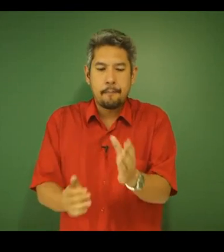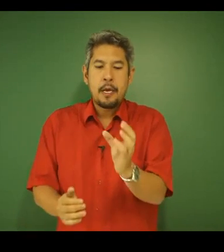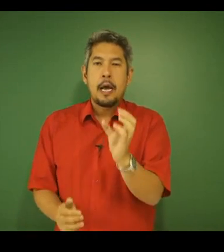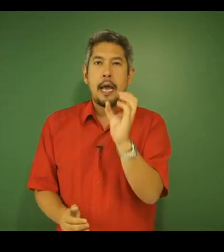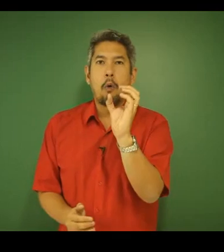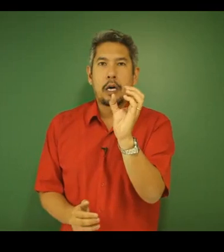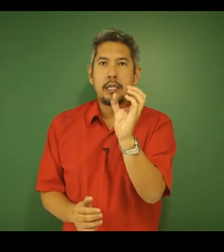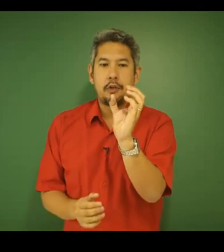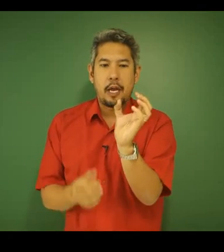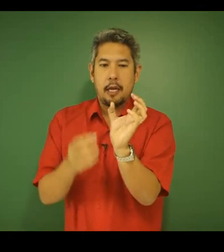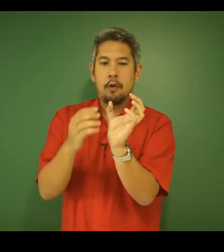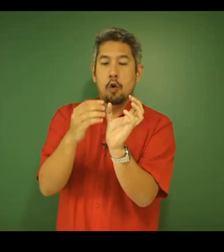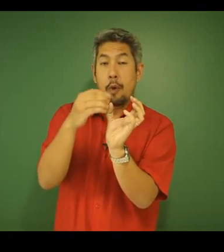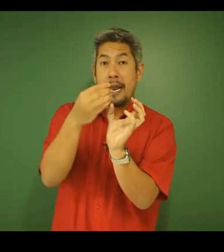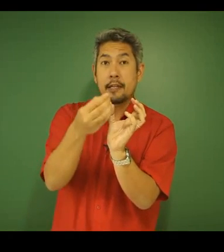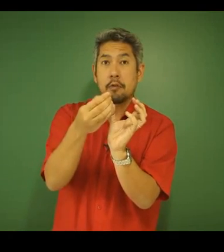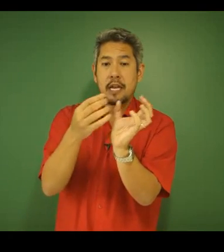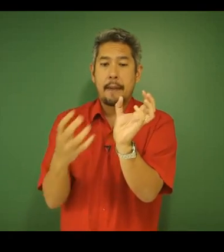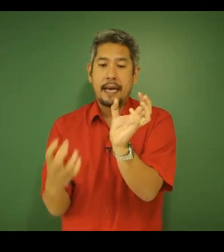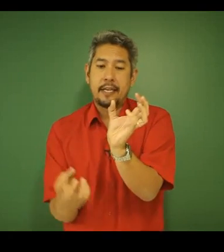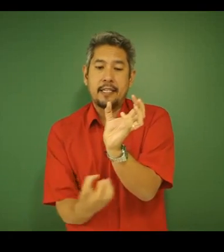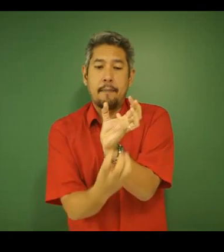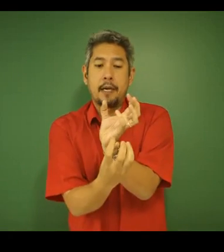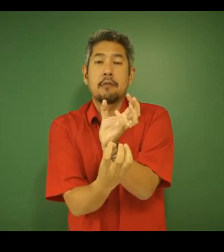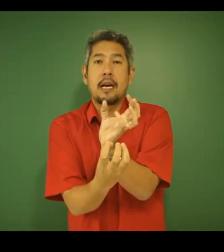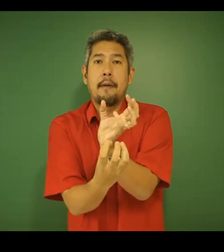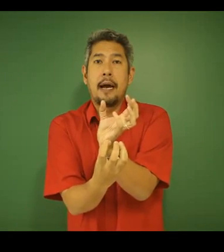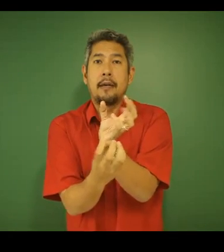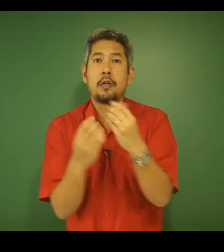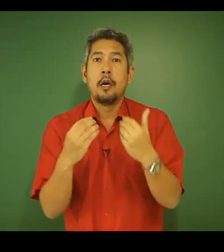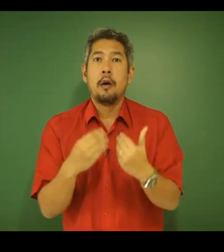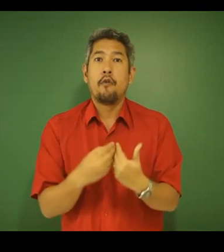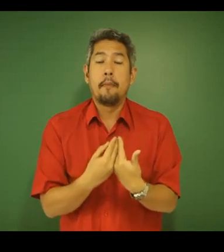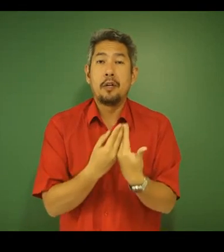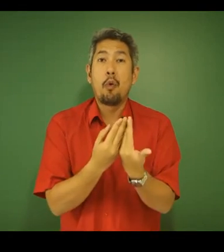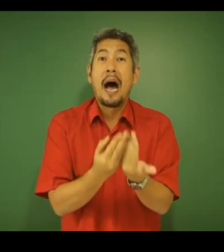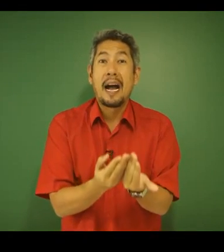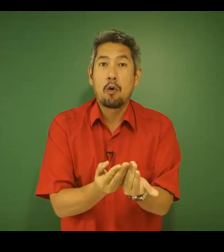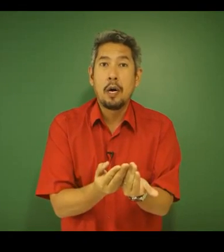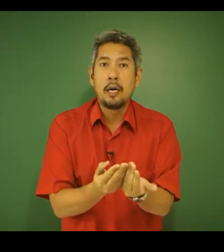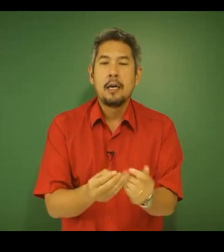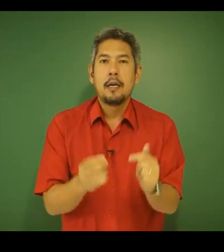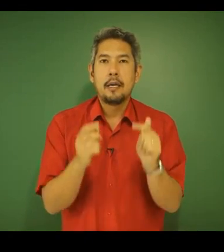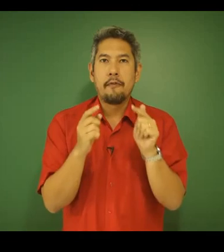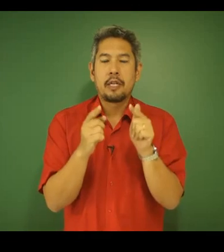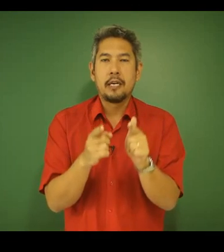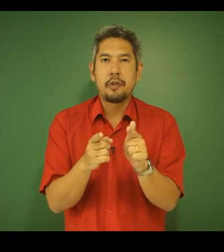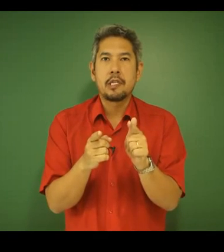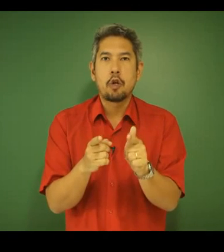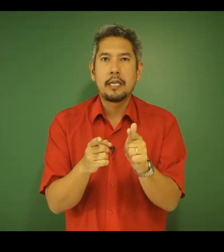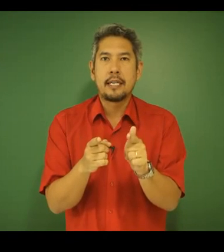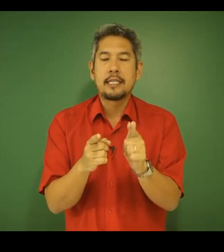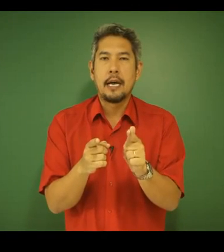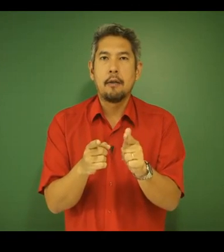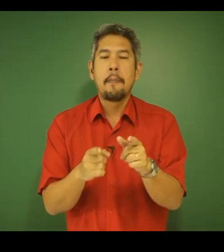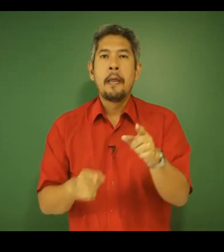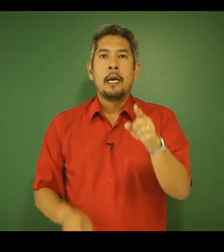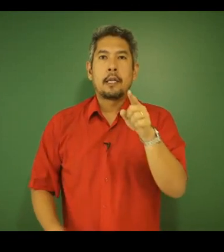é o oxigênio, com elétrons a mais recebendo os H+, formando água e evitando a acidose da célula. Então,